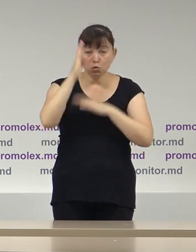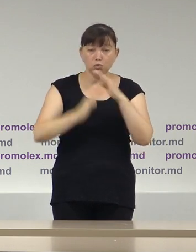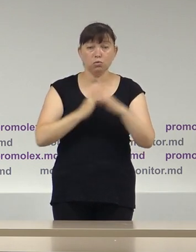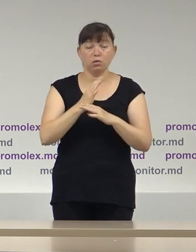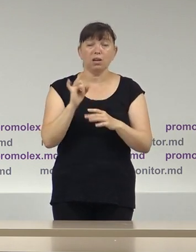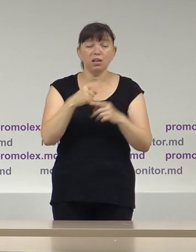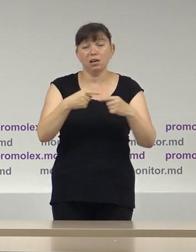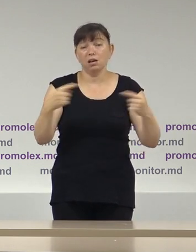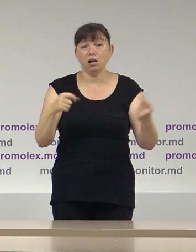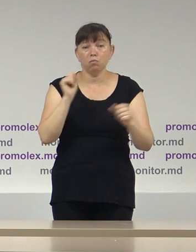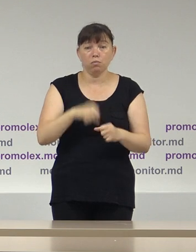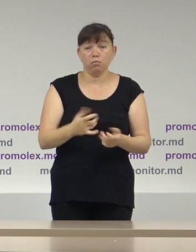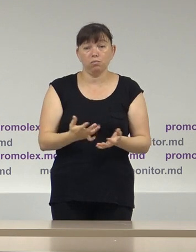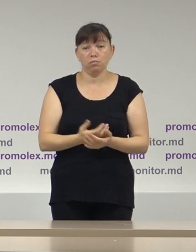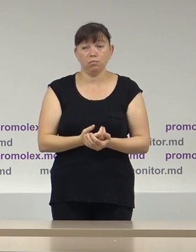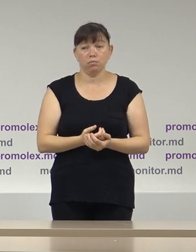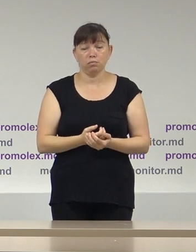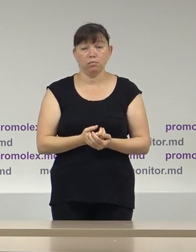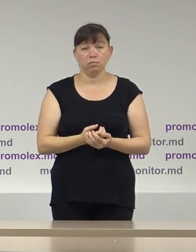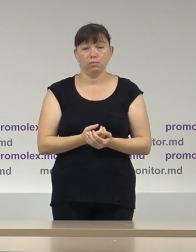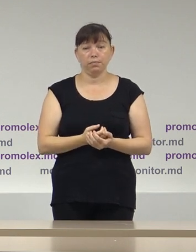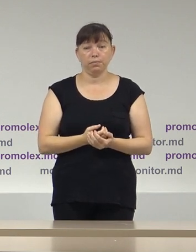mai mult decât